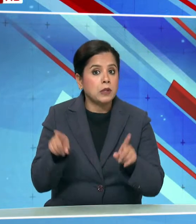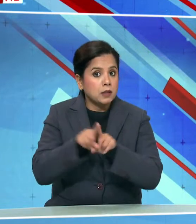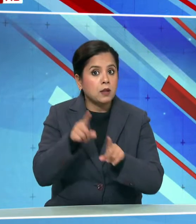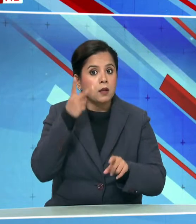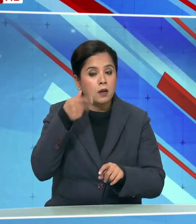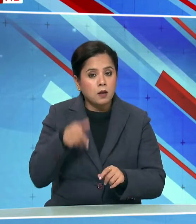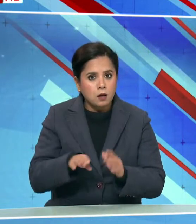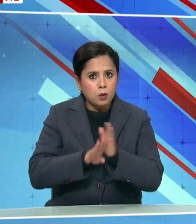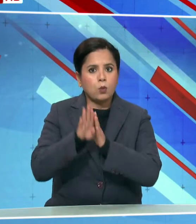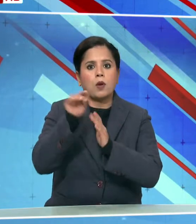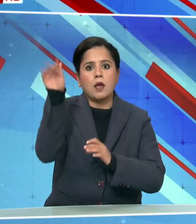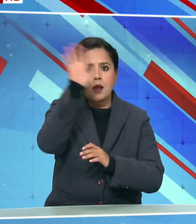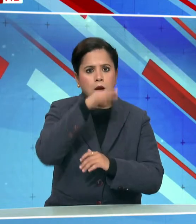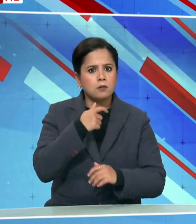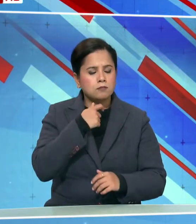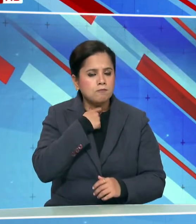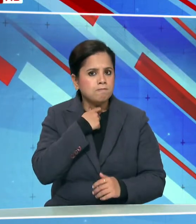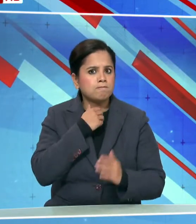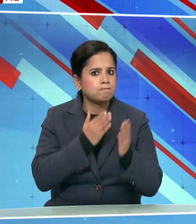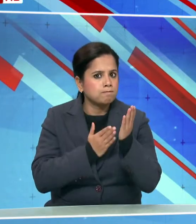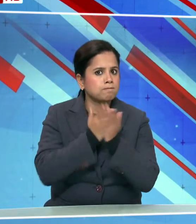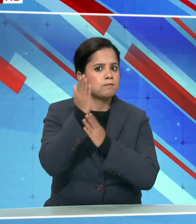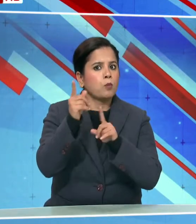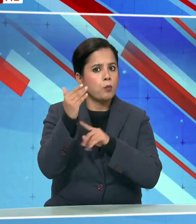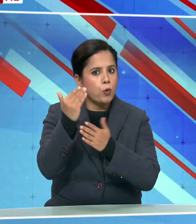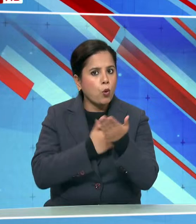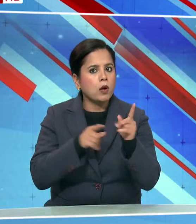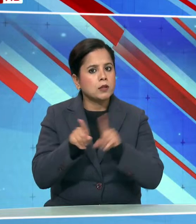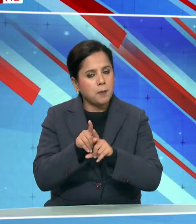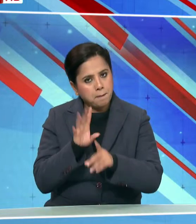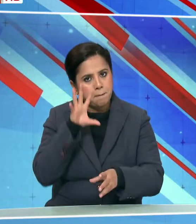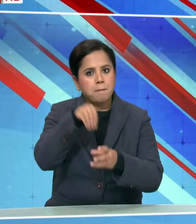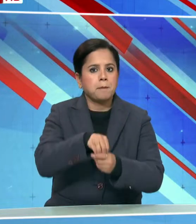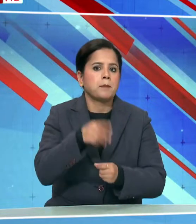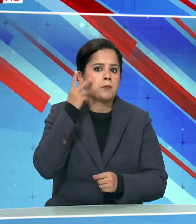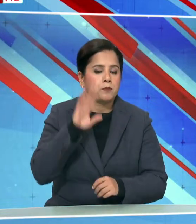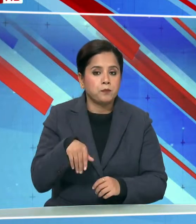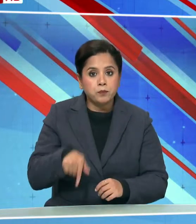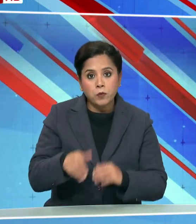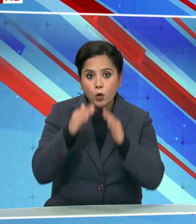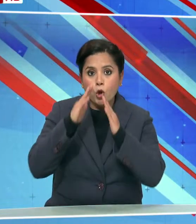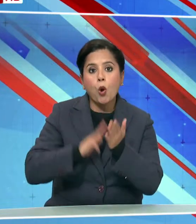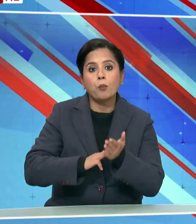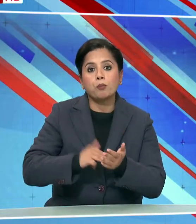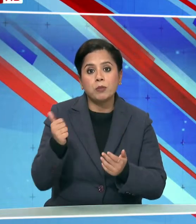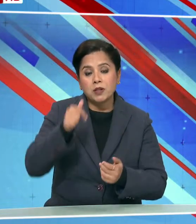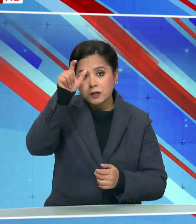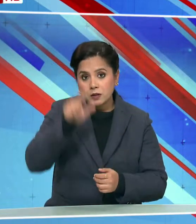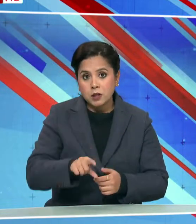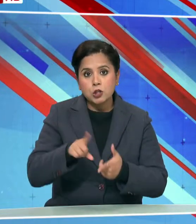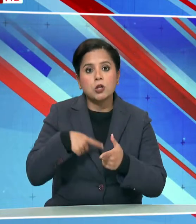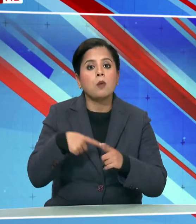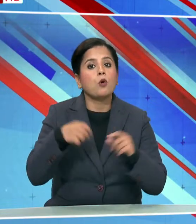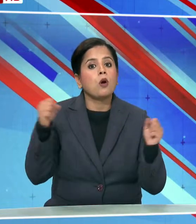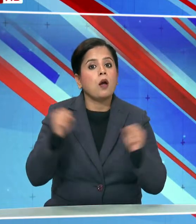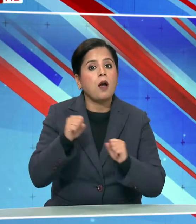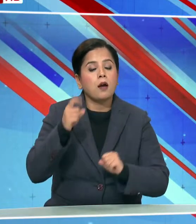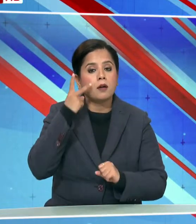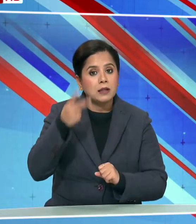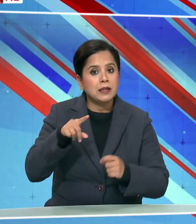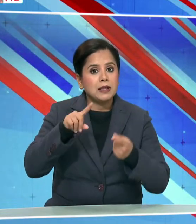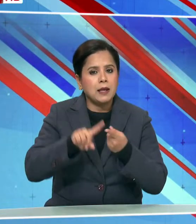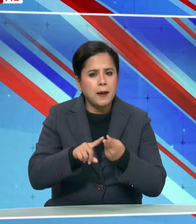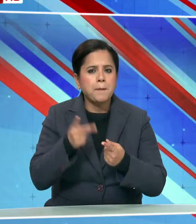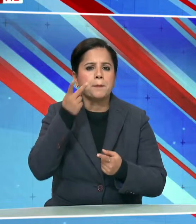विक्सित भारत संकल्प यात्रा कारिकरम में भी शामिल होंगे ग्रेह मंत्री अमिट शाह जम्मो कश्मीर में